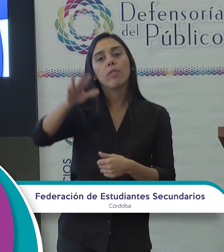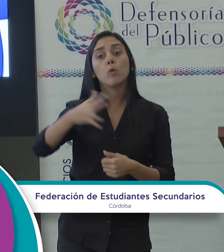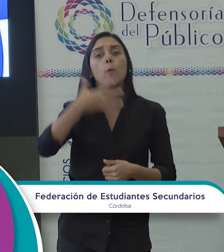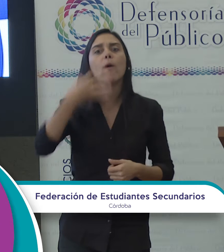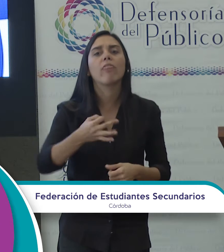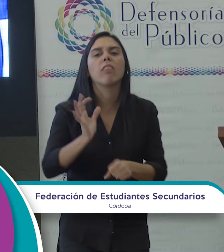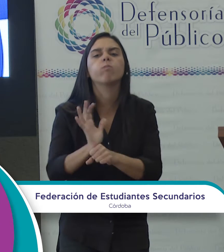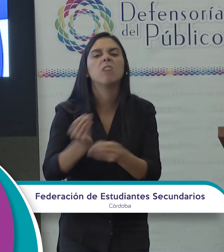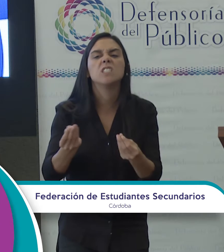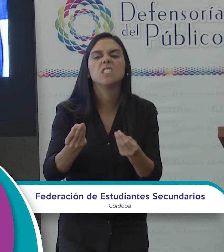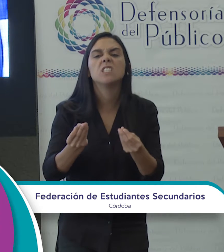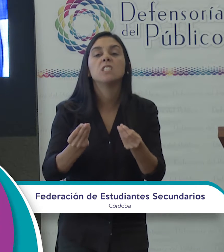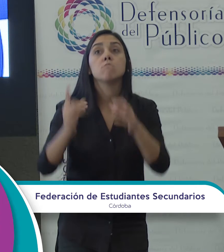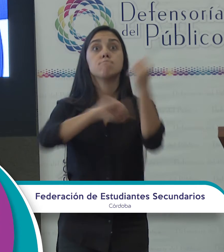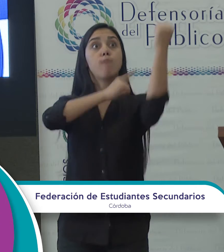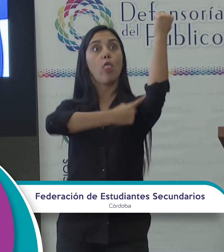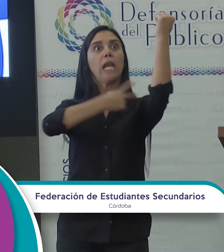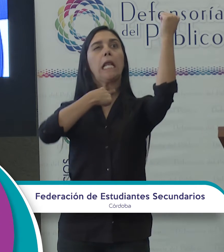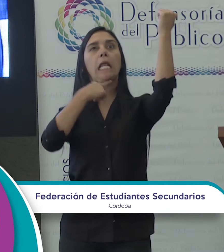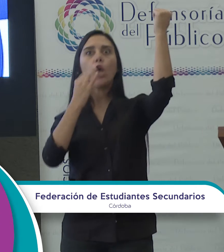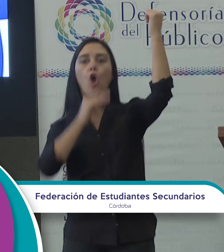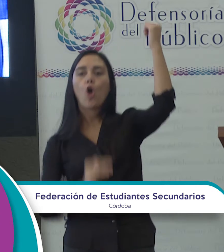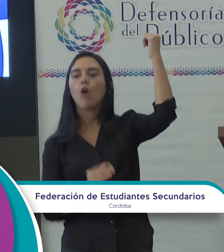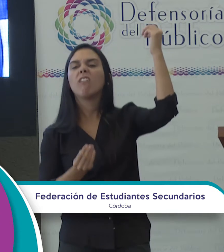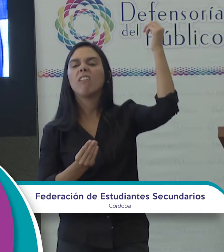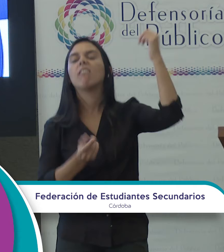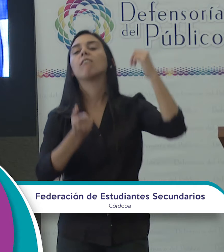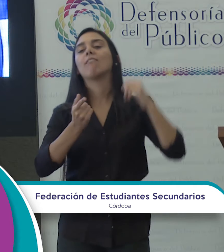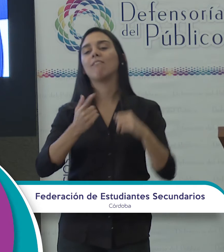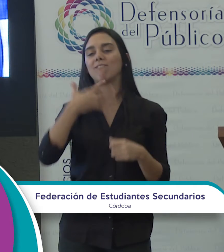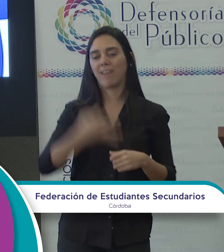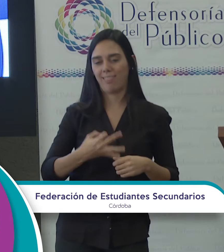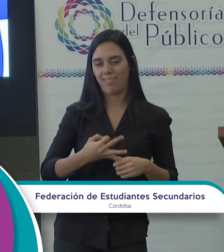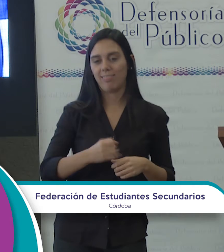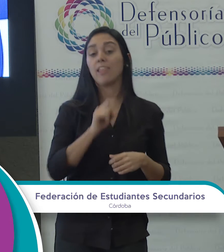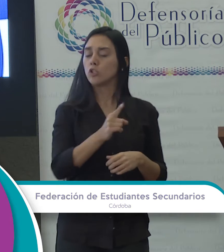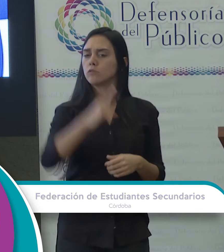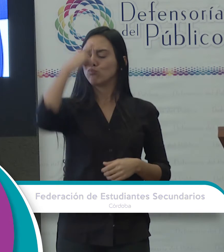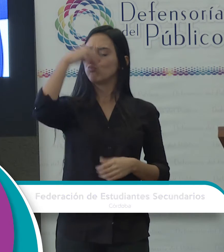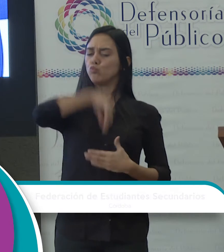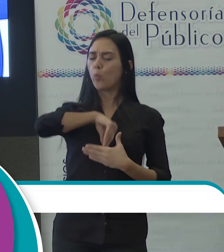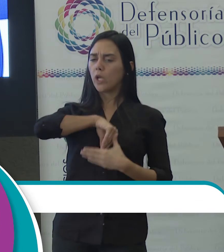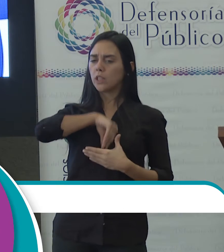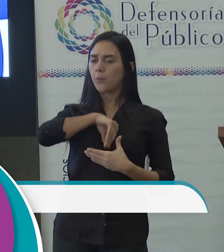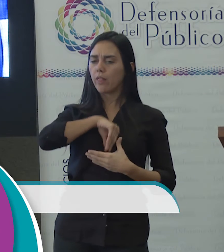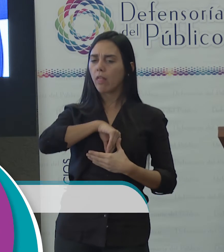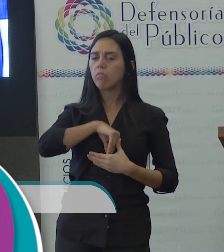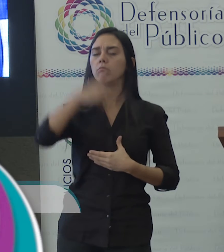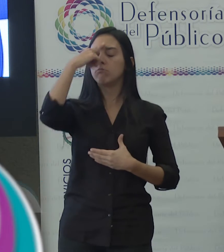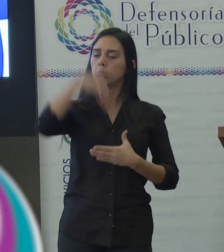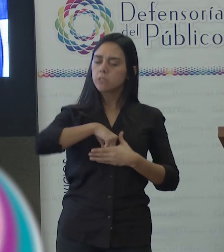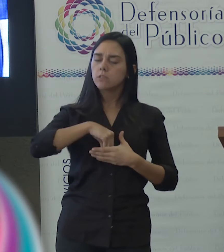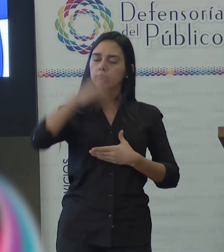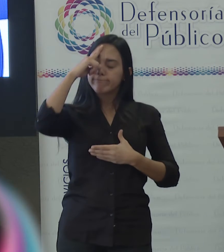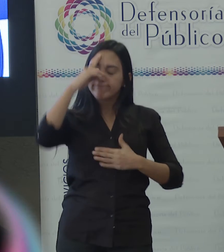es hija del poder y penetra en la conciencia de los sujetos para sujetarlos, para coronizar la subjetividad de estos, excluir al ser humano de